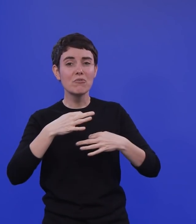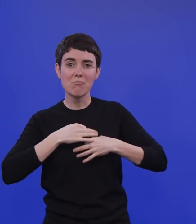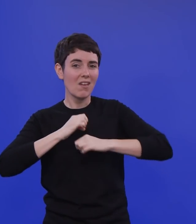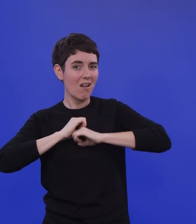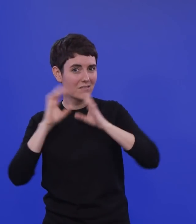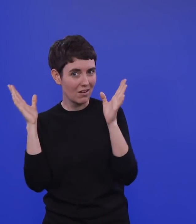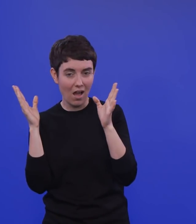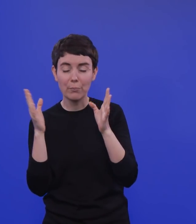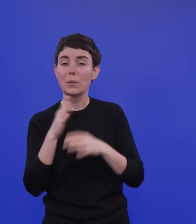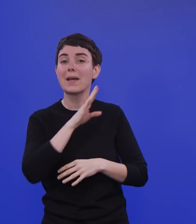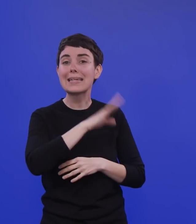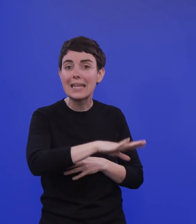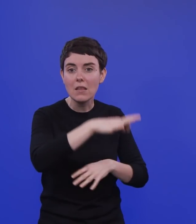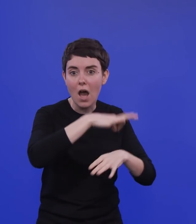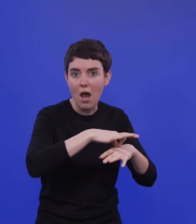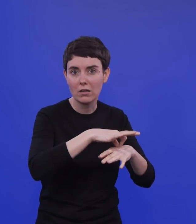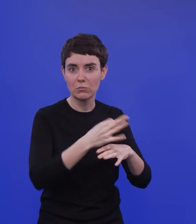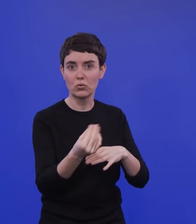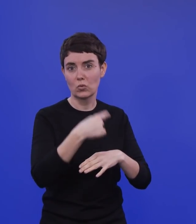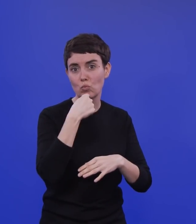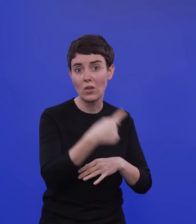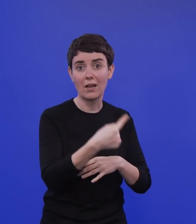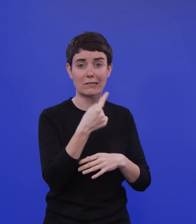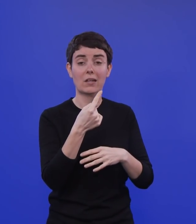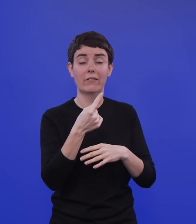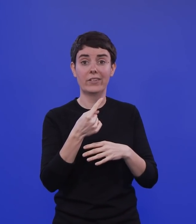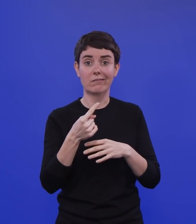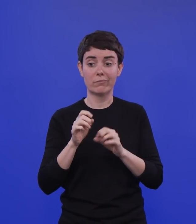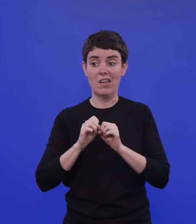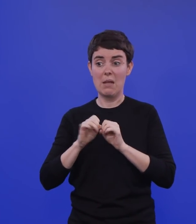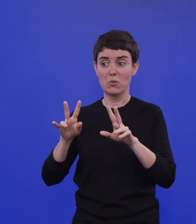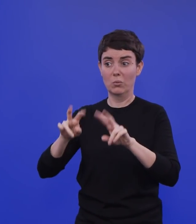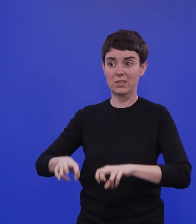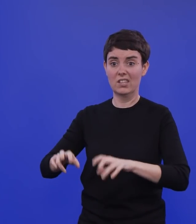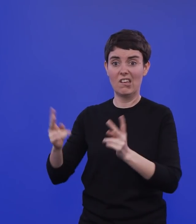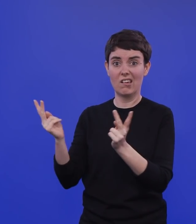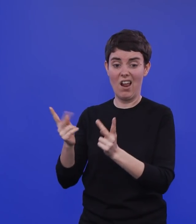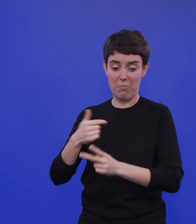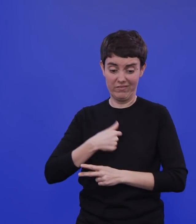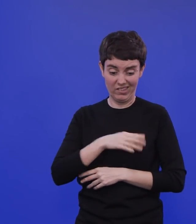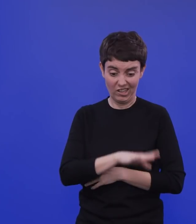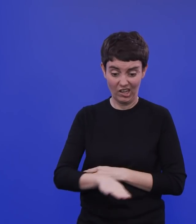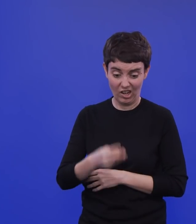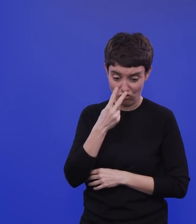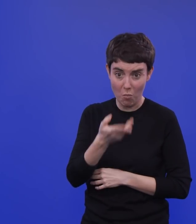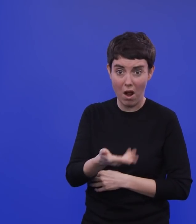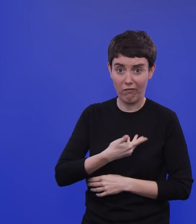wenn die Kinderärzte sagen, Infektionsepidemiologie hin oder her, aber wir sehen die Kinder und wir sehen, wie die leiden. Und das hat auch